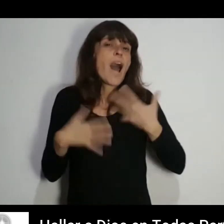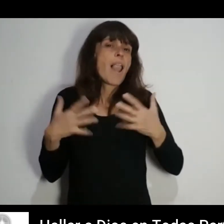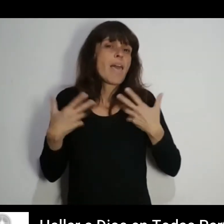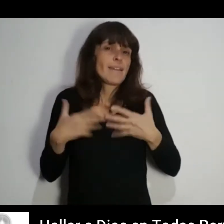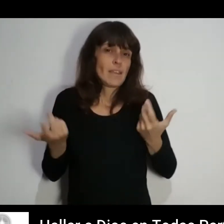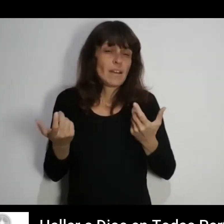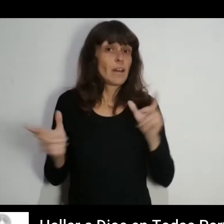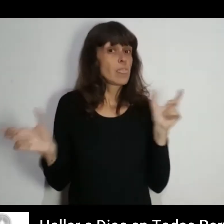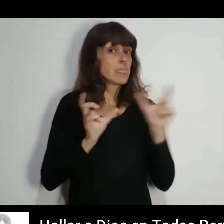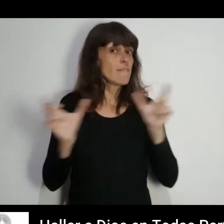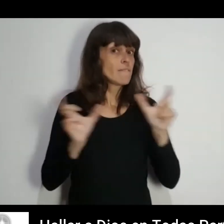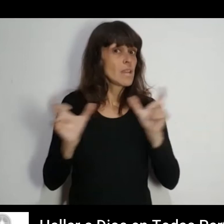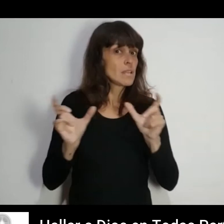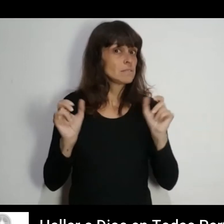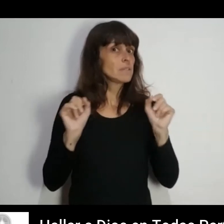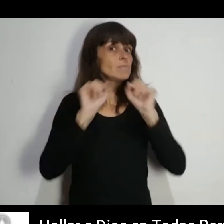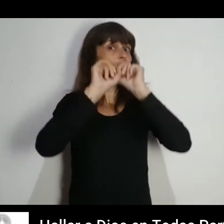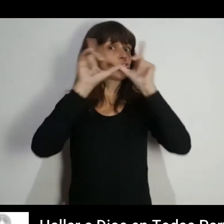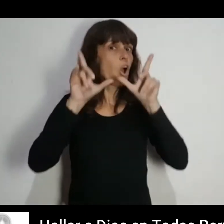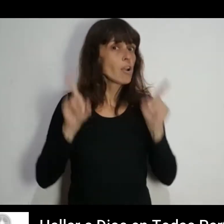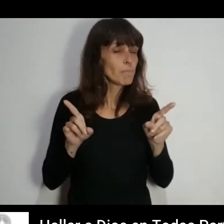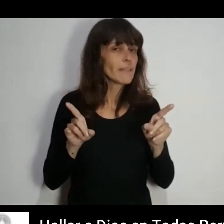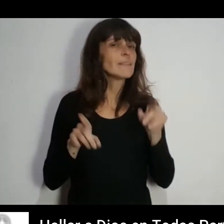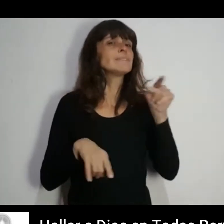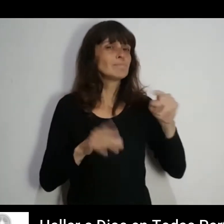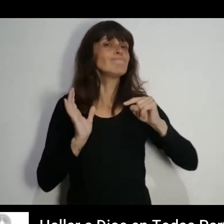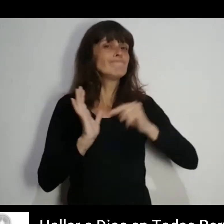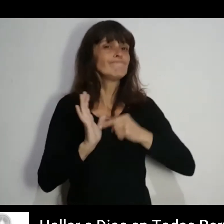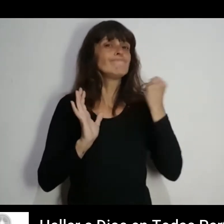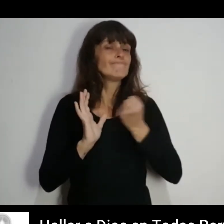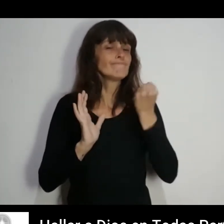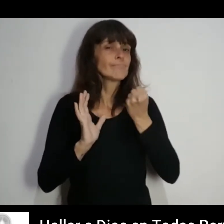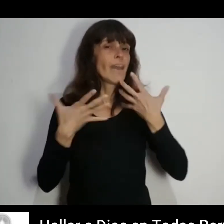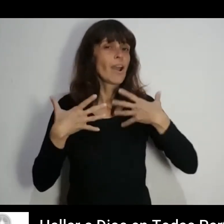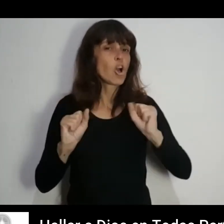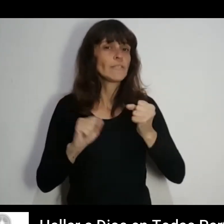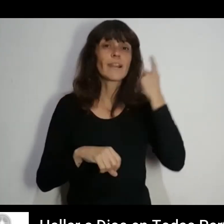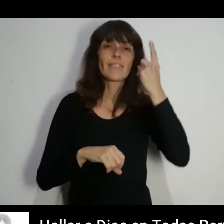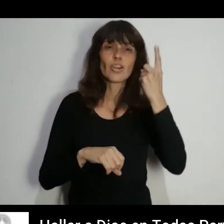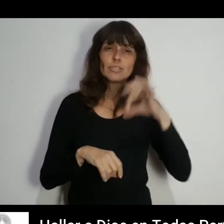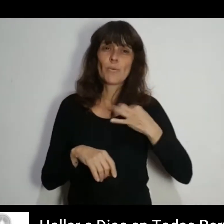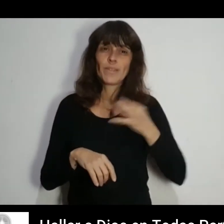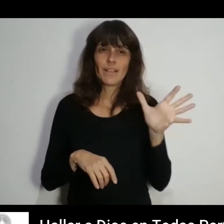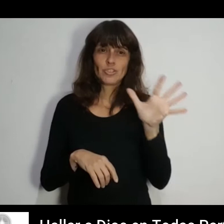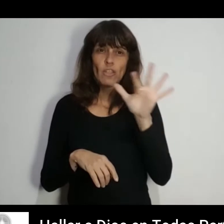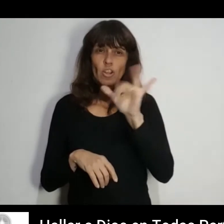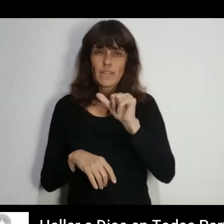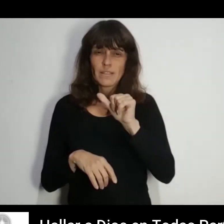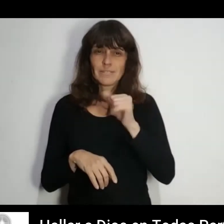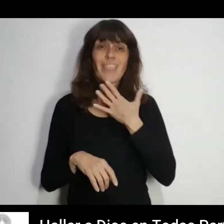alegría Una diferencia sorprendente Que resultó ser la clave para encontrar a Dios en la vida diaria